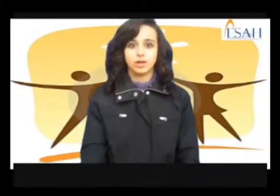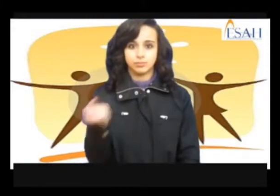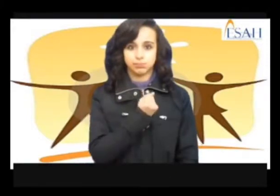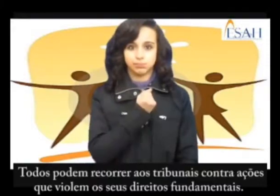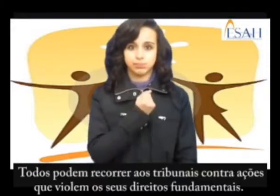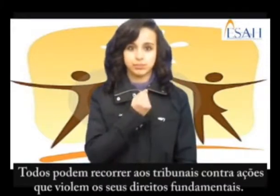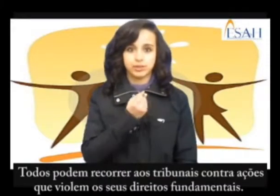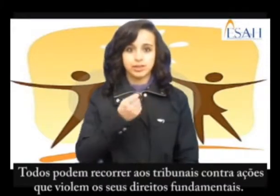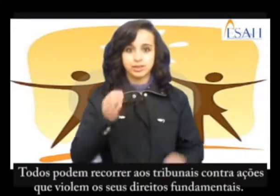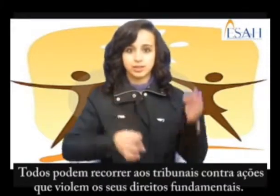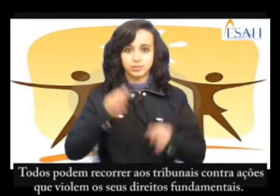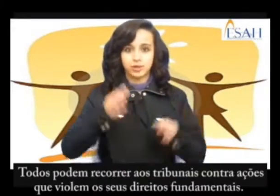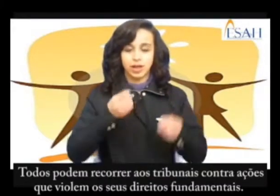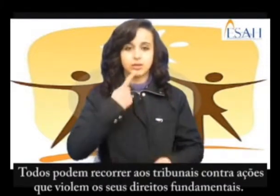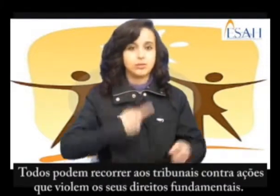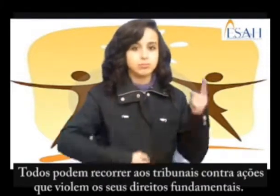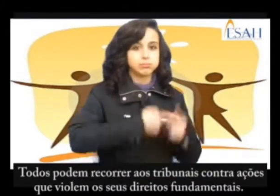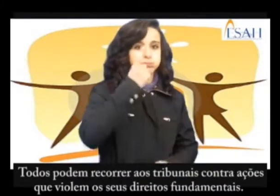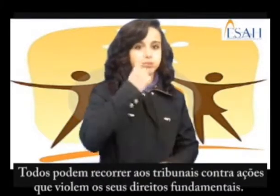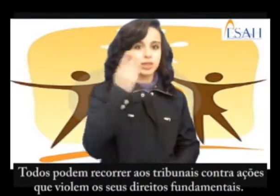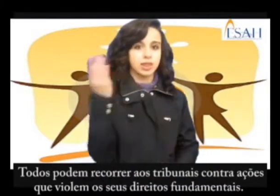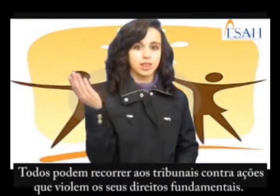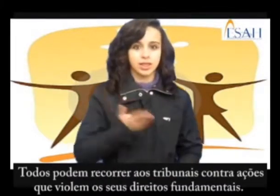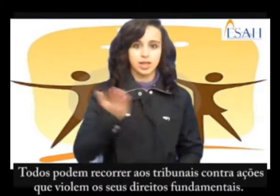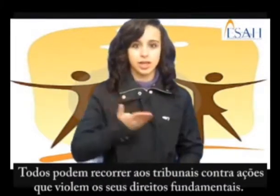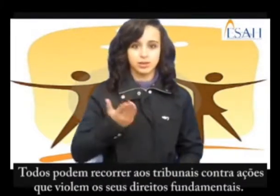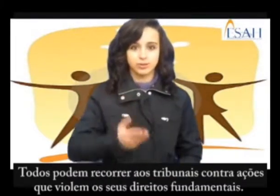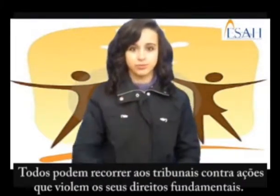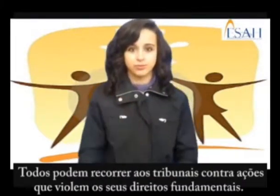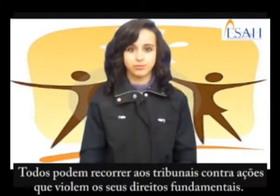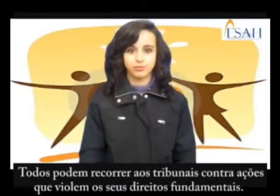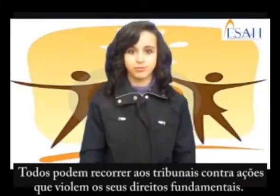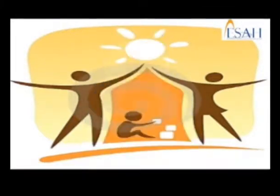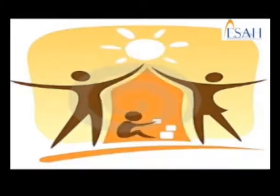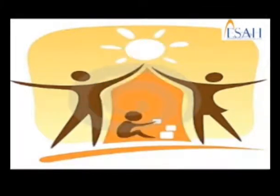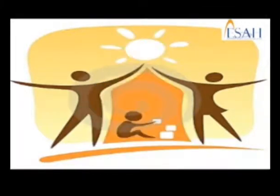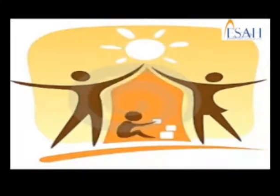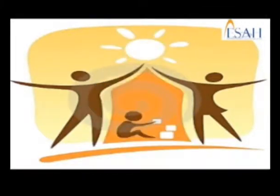Todos podem recorrer aos tribunais contra ações que violam os seus direitos fundamentais.